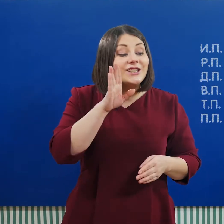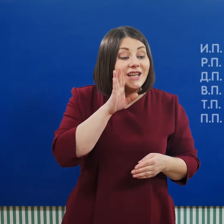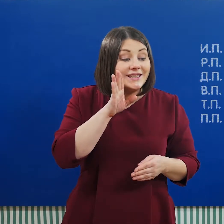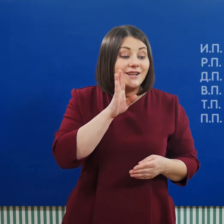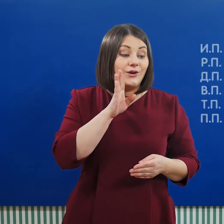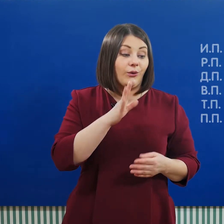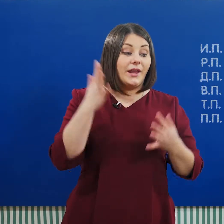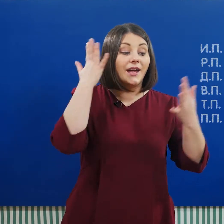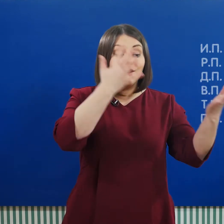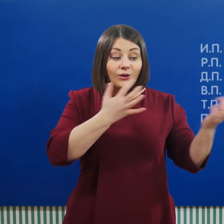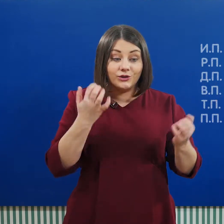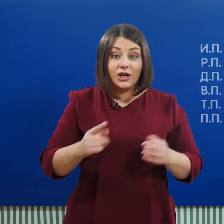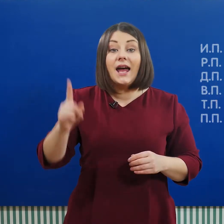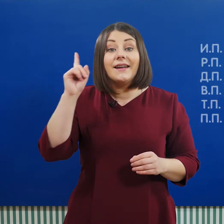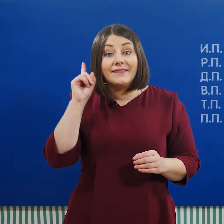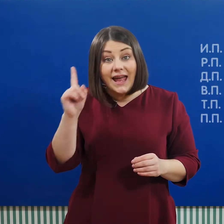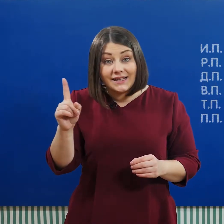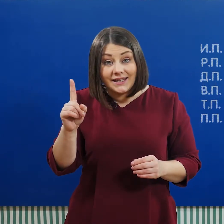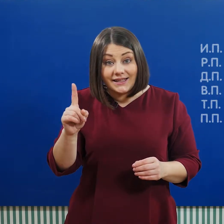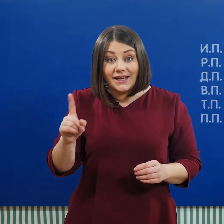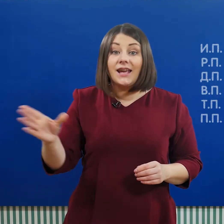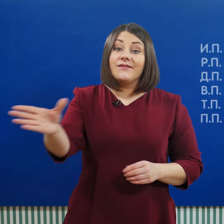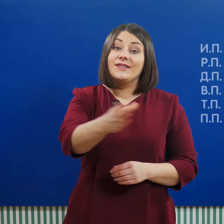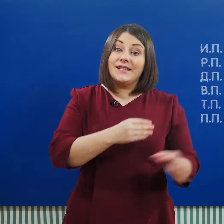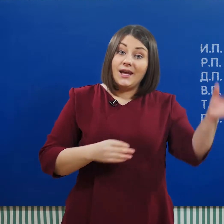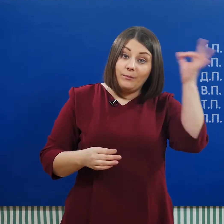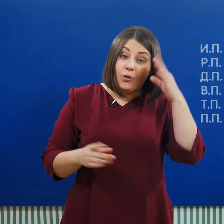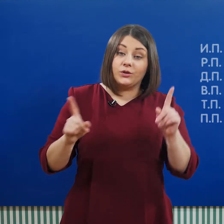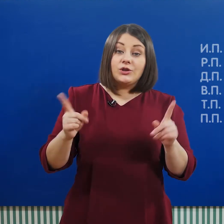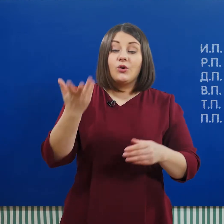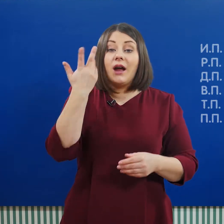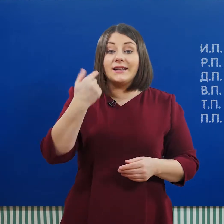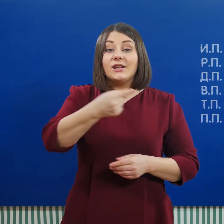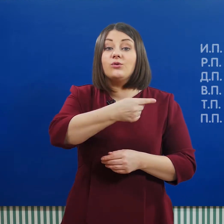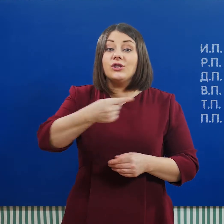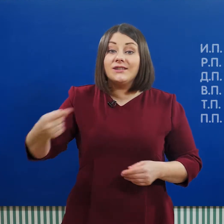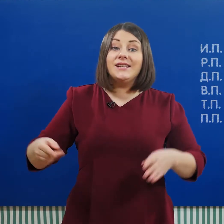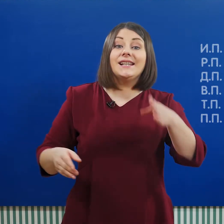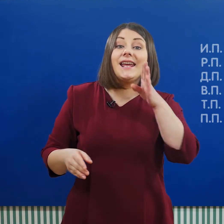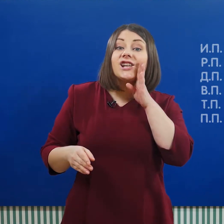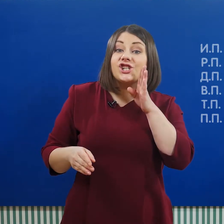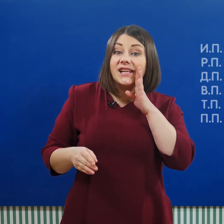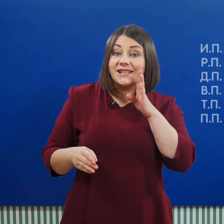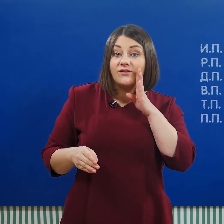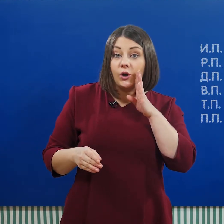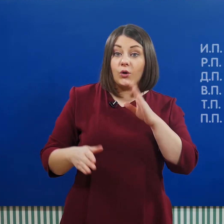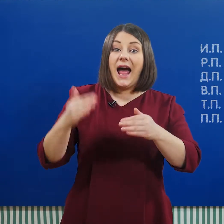женского рода – ночь. Да, кстати, все помнят, что когда существительное женского рода